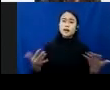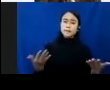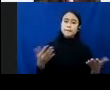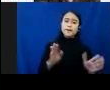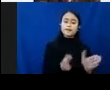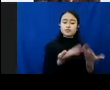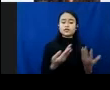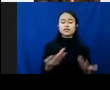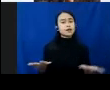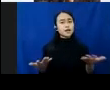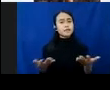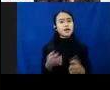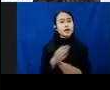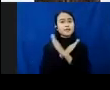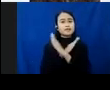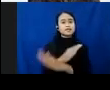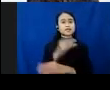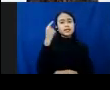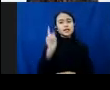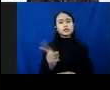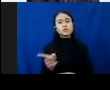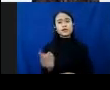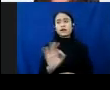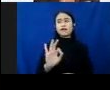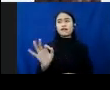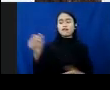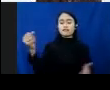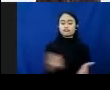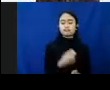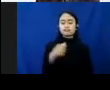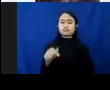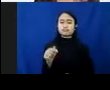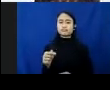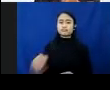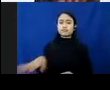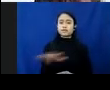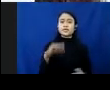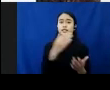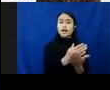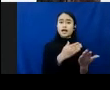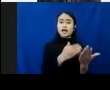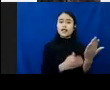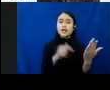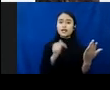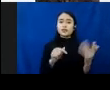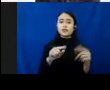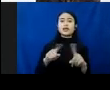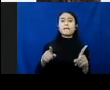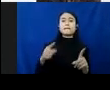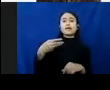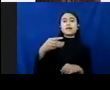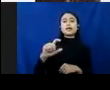dan bagaimana mencegah agar mereka tidak lagi mengalami kekerasan. Berdasarkan data ini. Tapi EGPAT tidak bekerja di area itu.